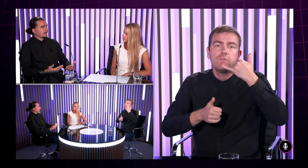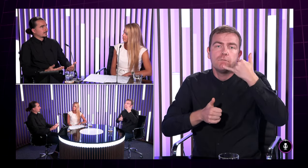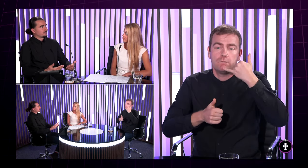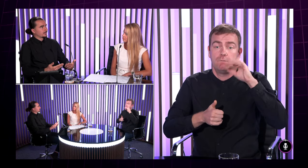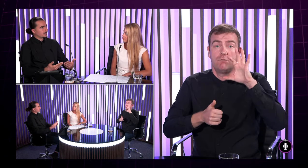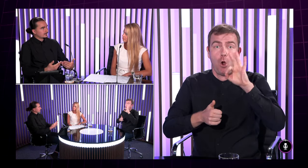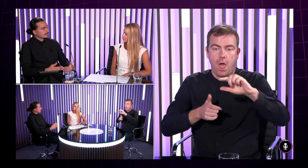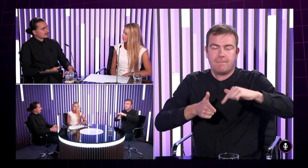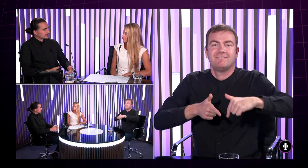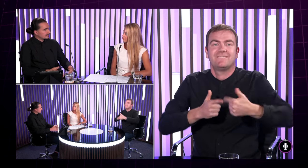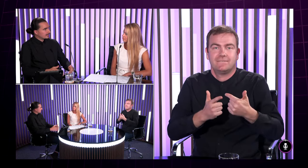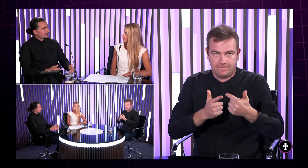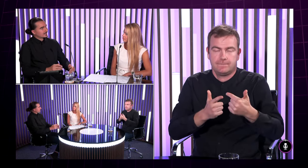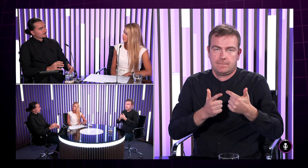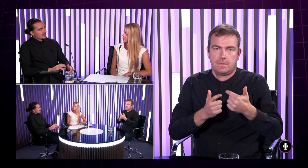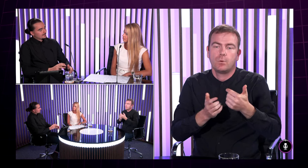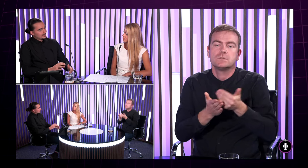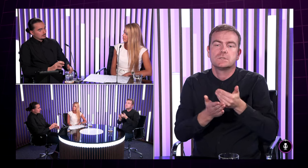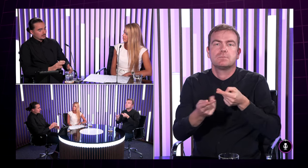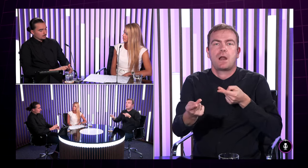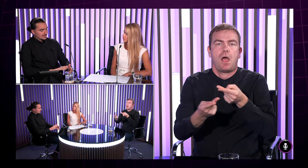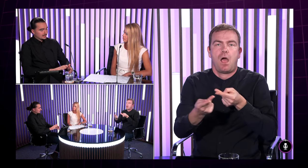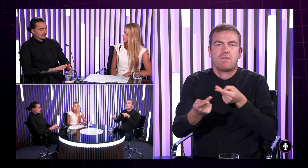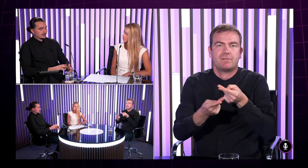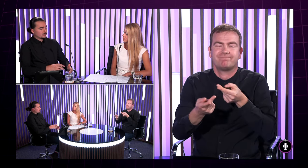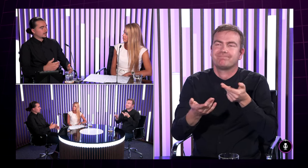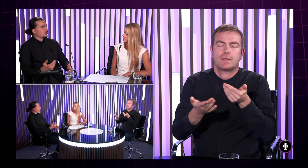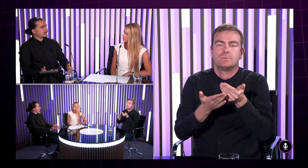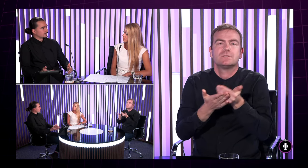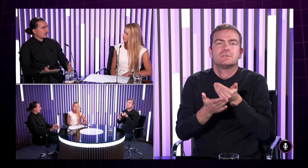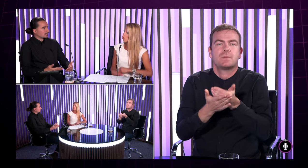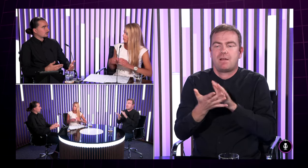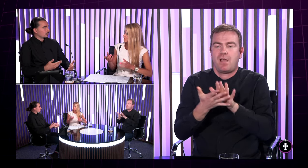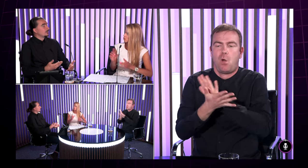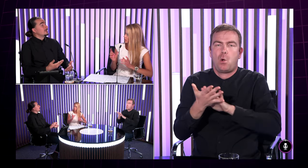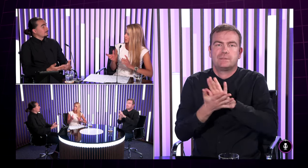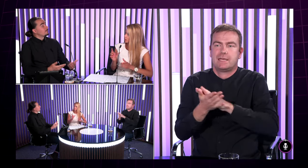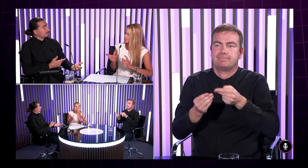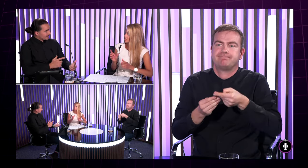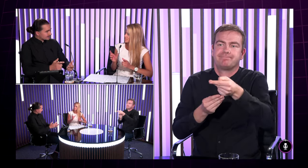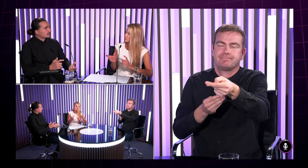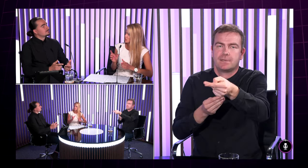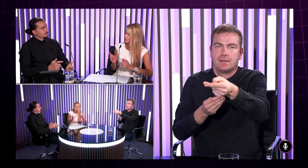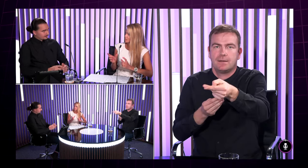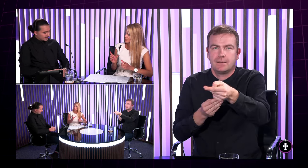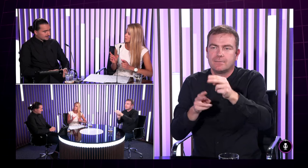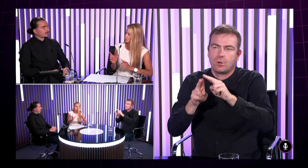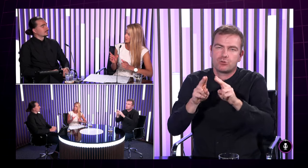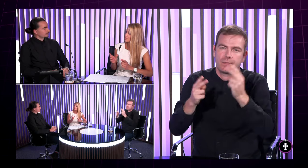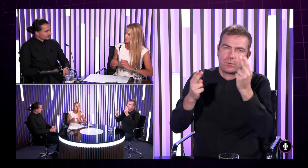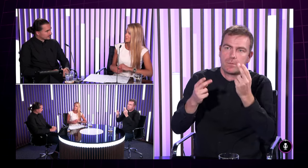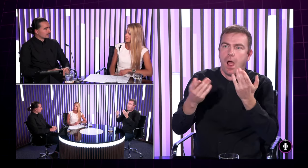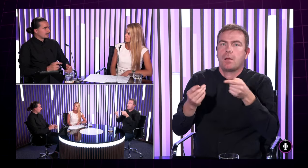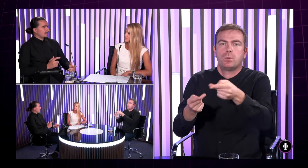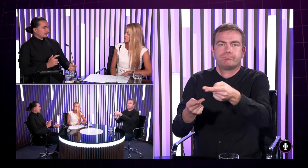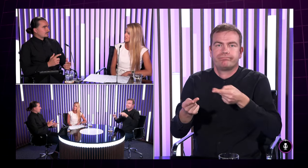lebo veľakrát v prípade tých SMS-iek tá správa alebo ten obsah nemusí byť pochopený správne Opeň dojde k tej kolízi s tým čítaním textu o